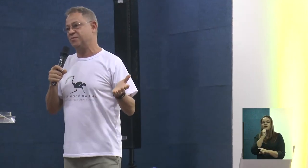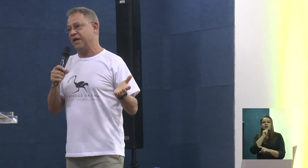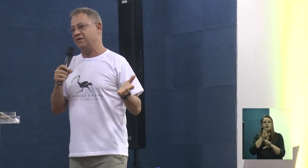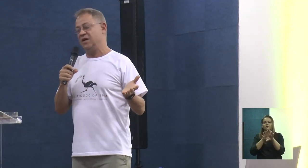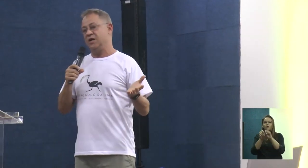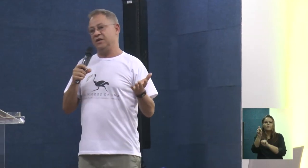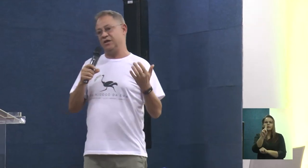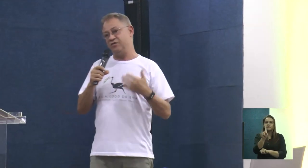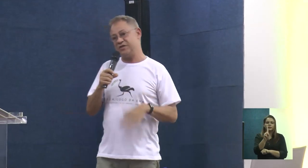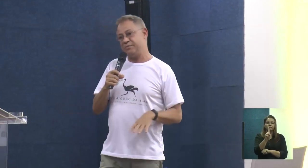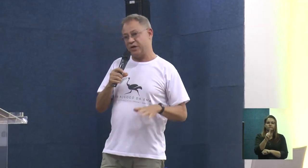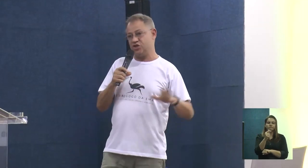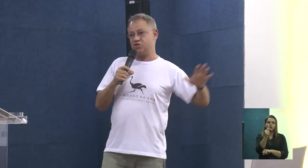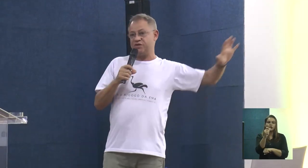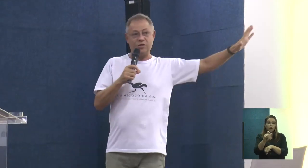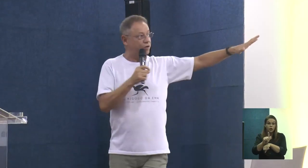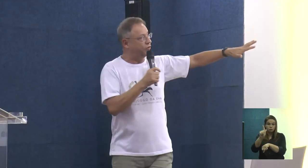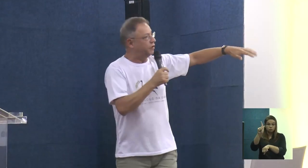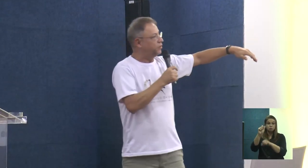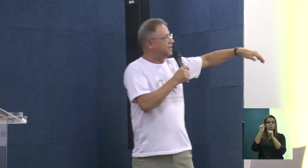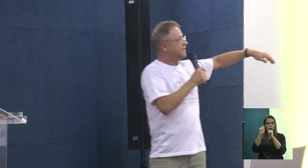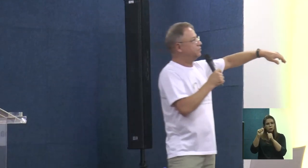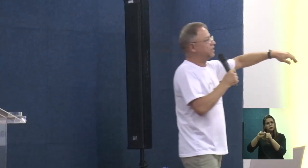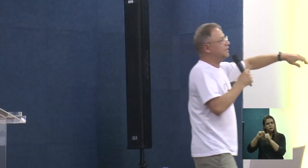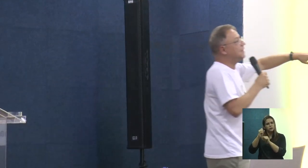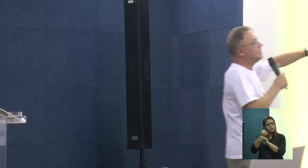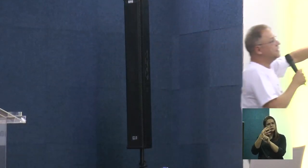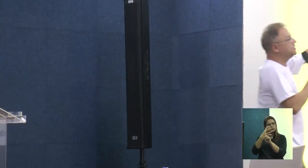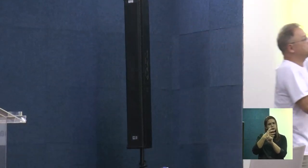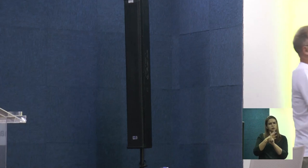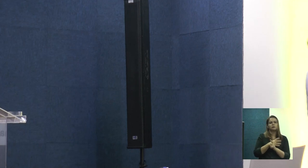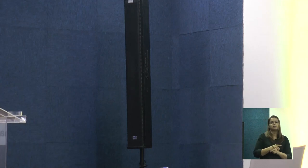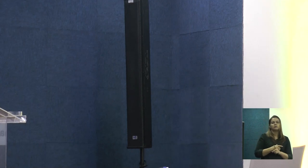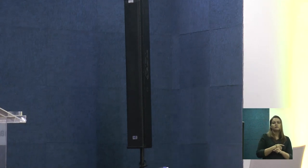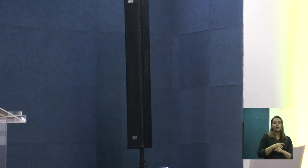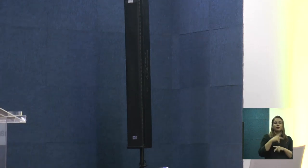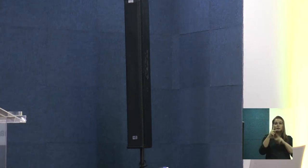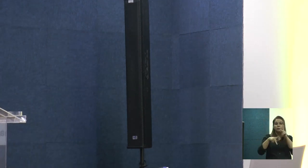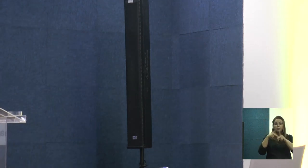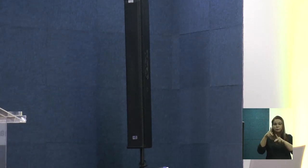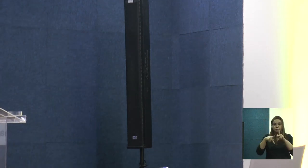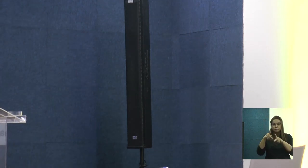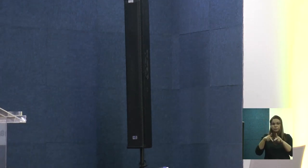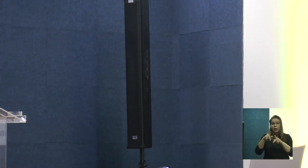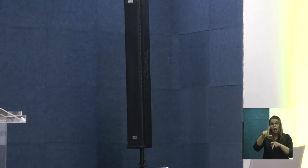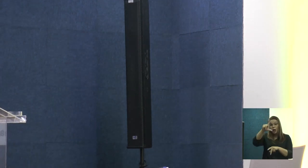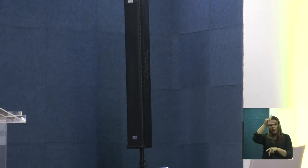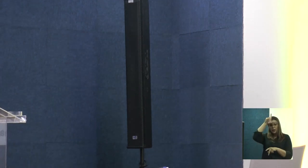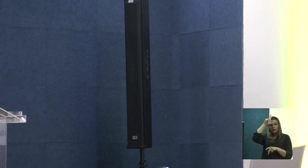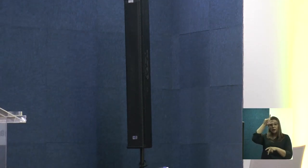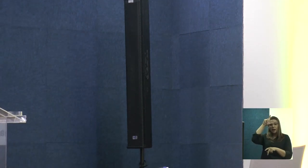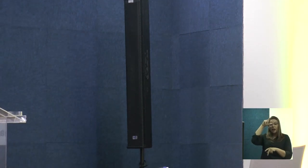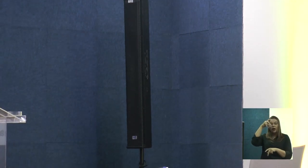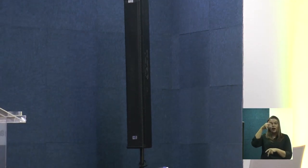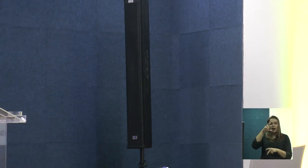graduação, né? Então, você, a gente conseguiu envolver, por exemplo, aqui, lideranças populares de Itabuna, né? E moradores do Gogol da